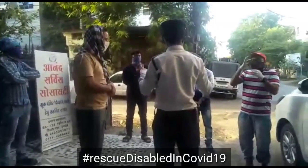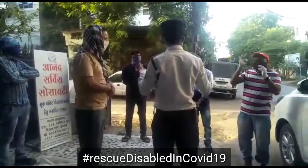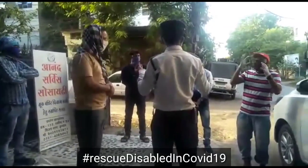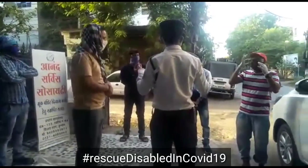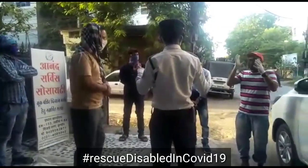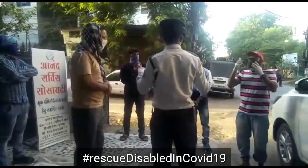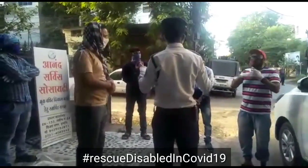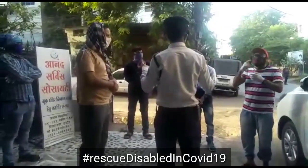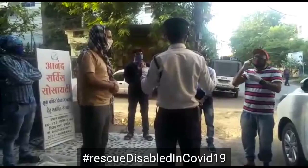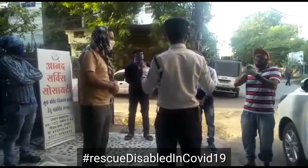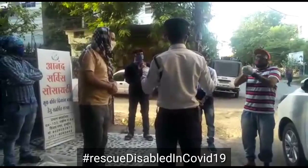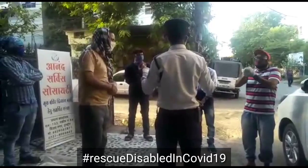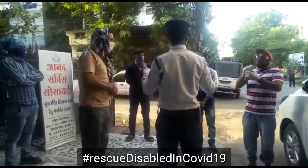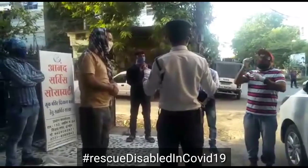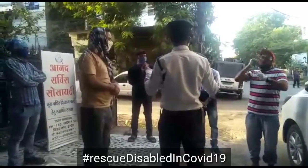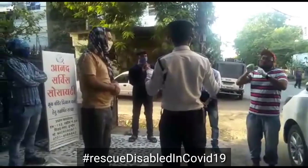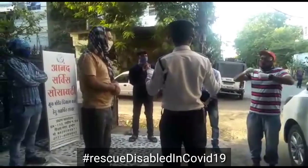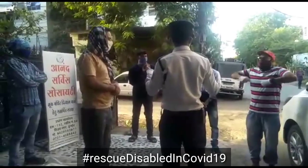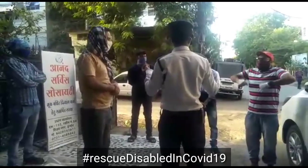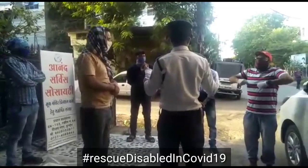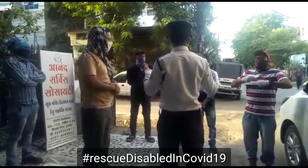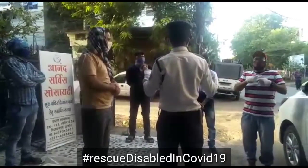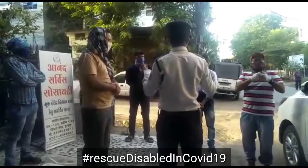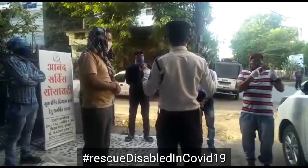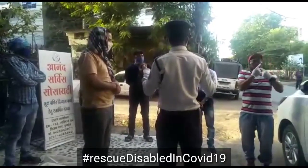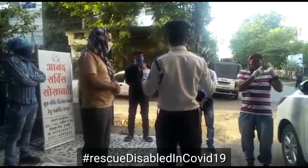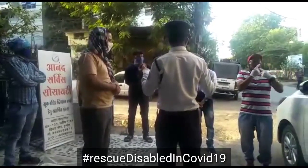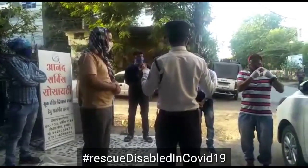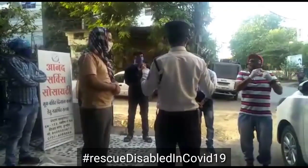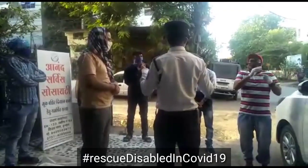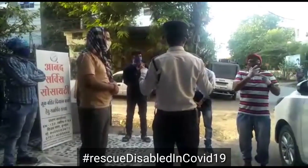गया और लॉक्टाउन बढ़ता चला गया तो हमको लगा कि हम क्या करें